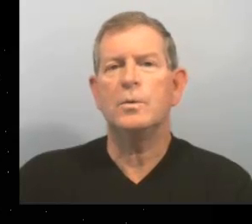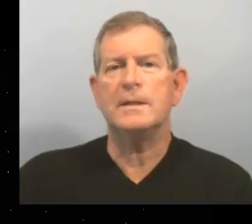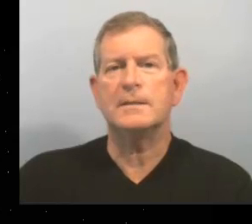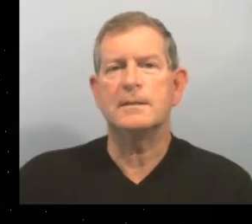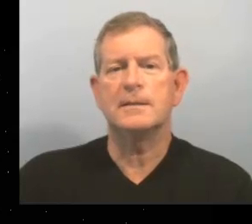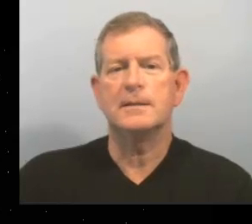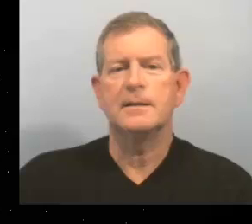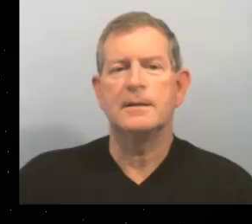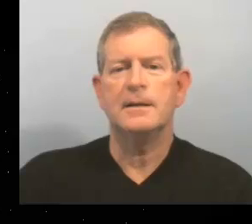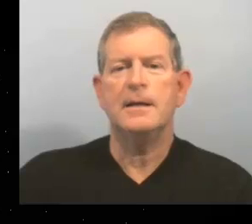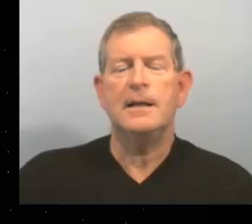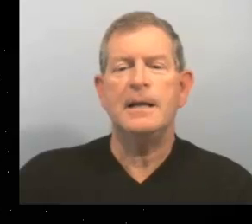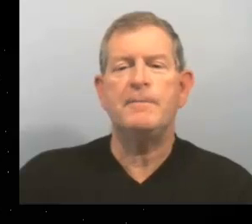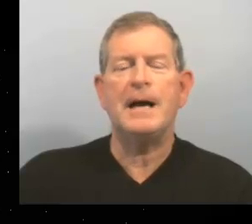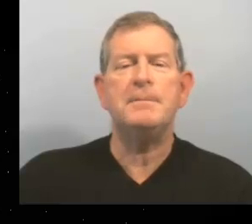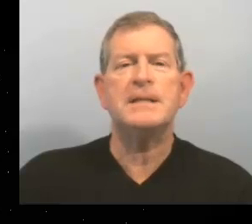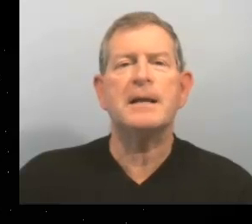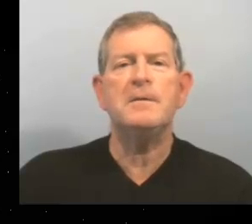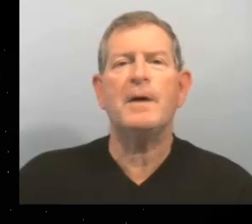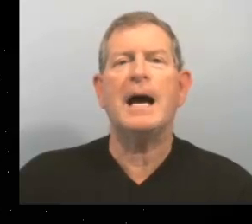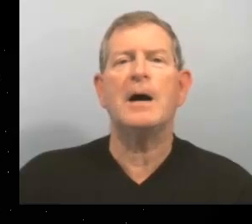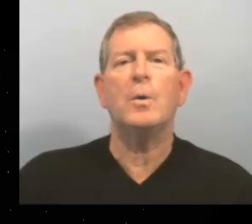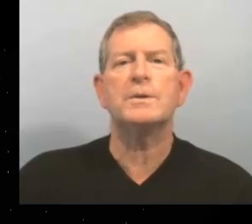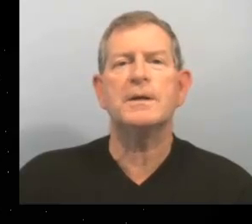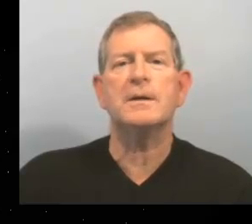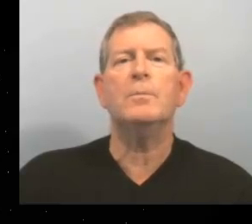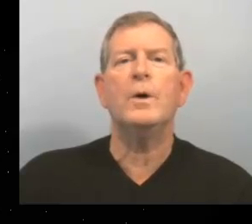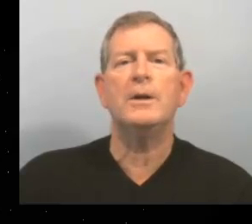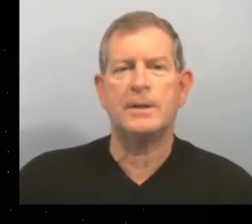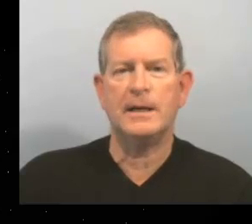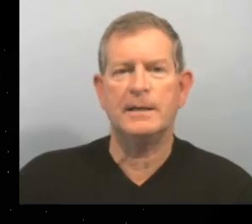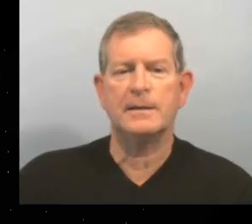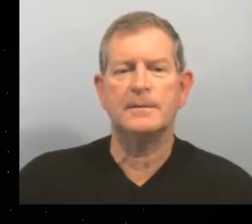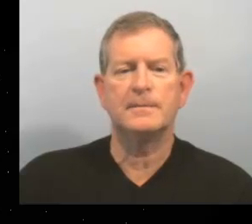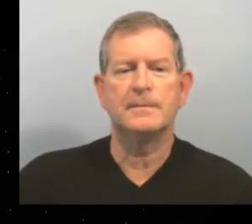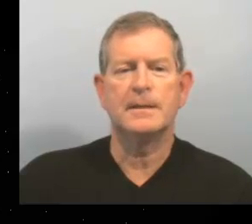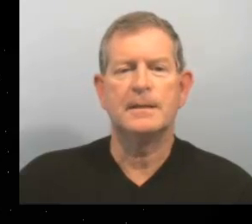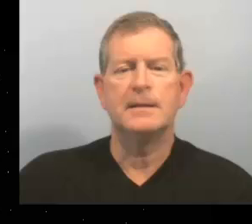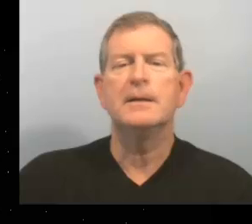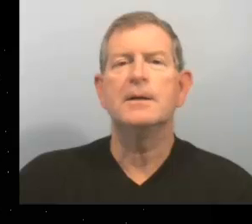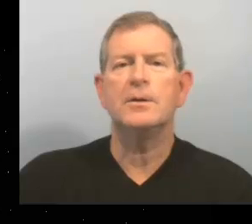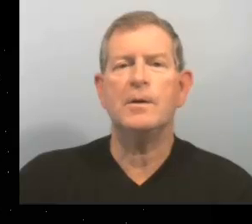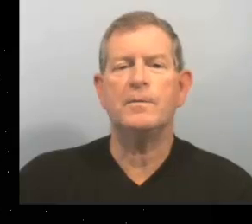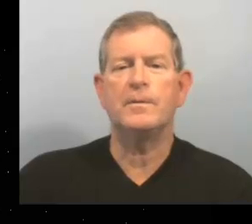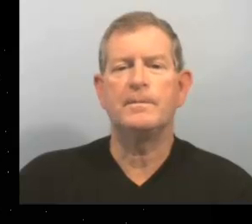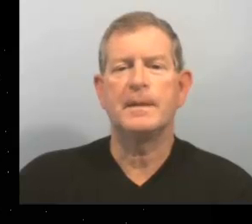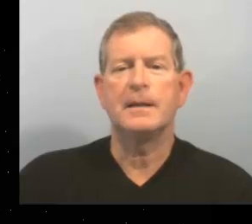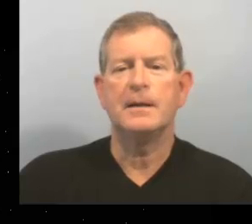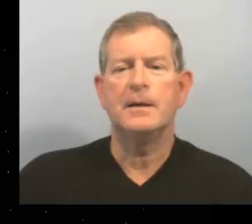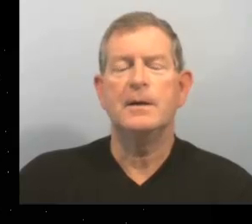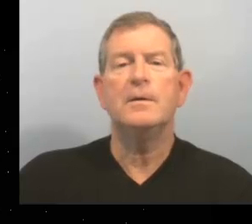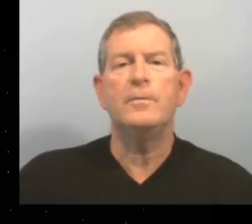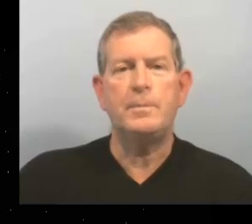Huit Les femmes arrivent à onze heures moins le quart Neuf